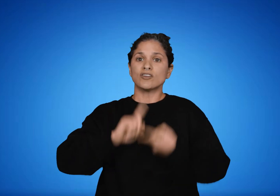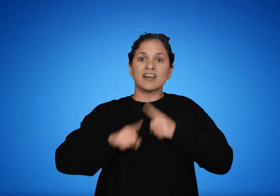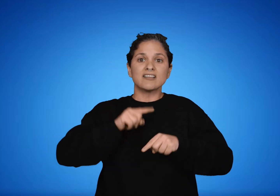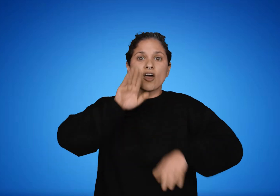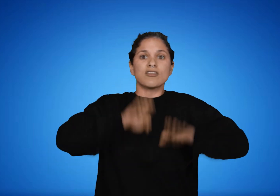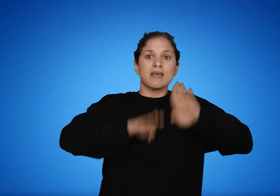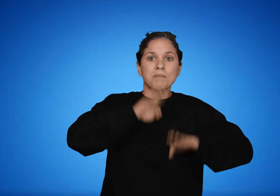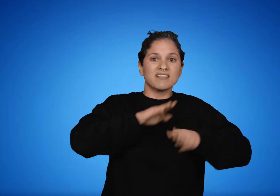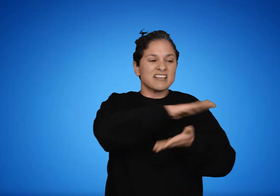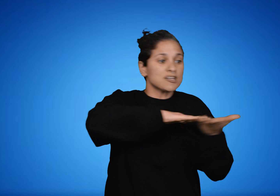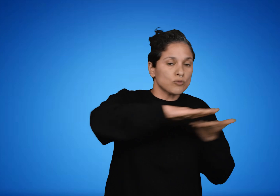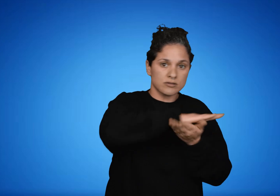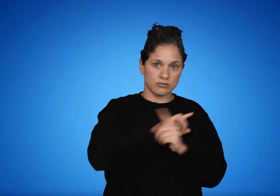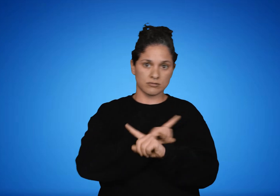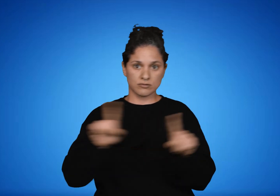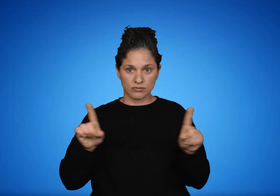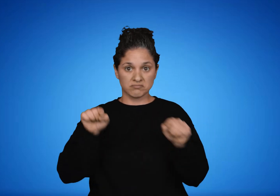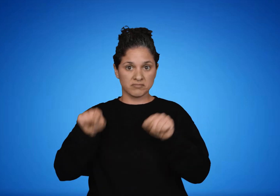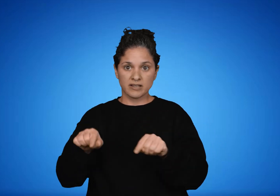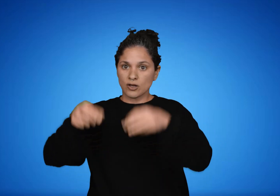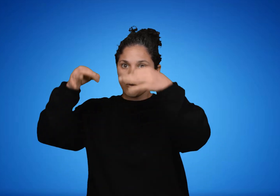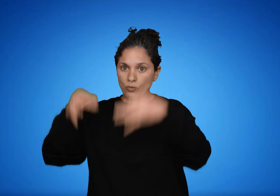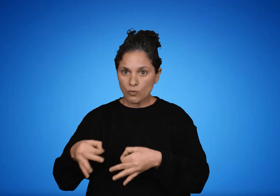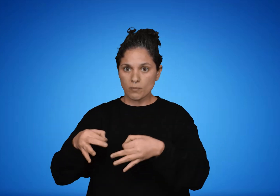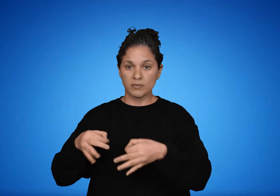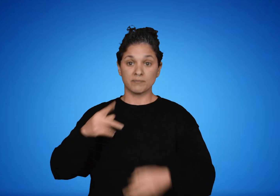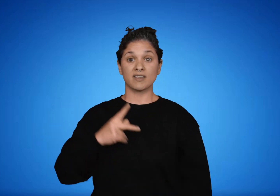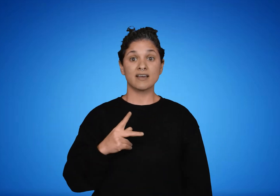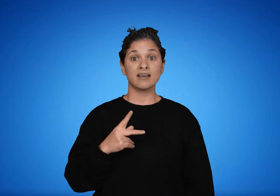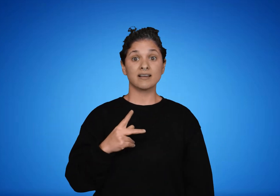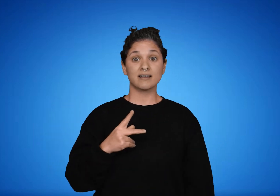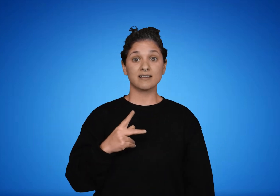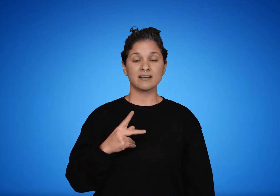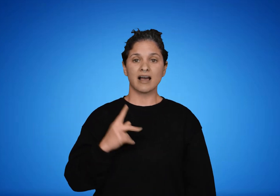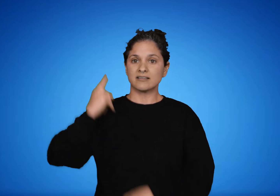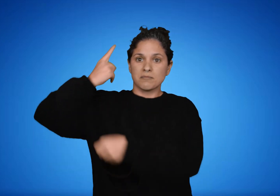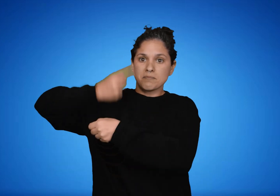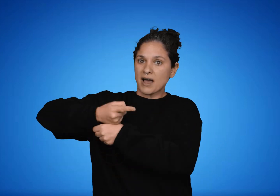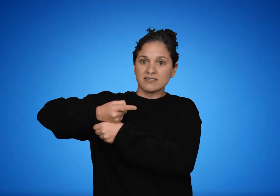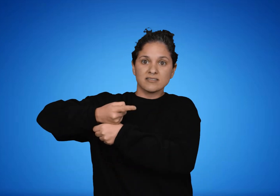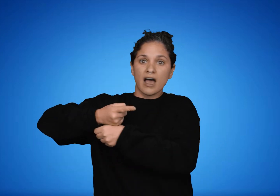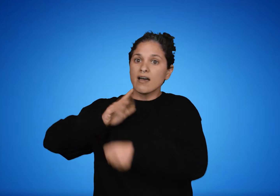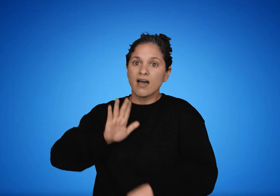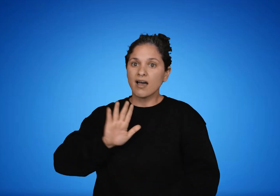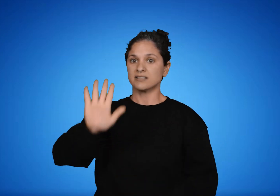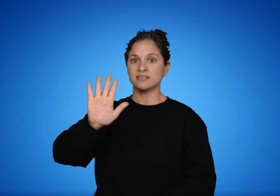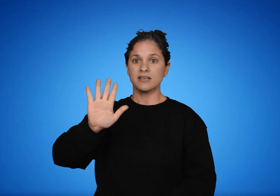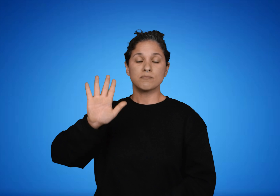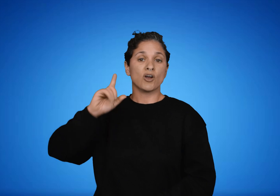depende de ninguna circunstancia particular para que se imponga su cumplimiento. Como dice Kant, el deber se impone